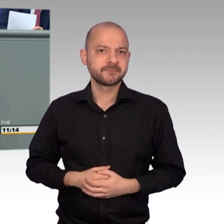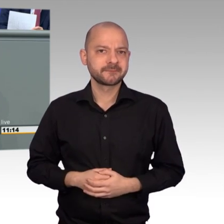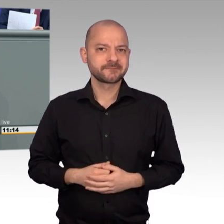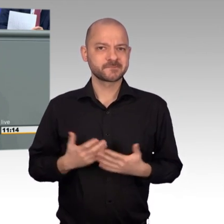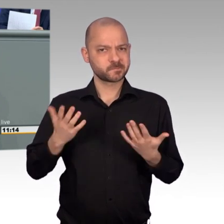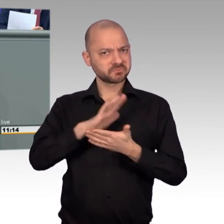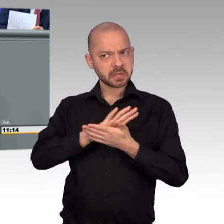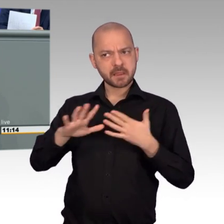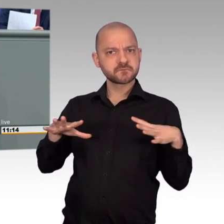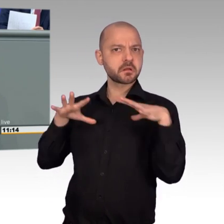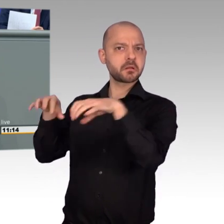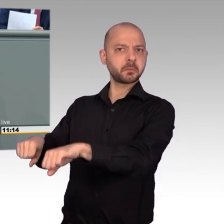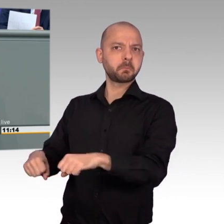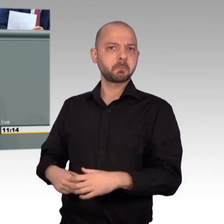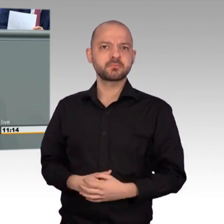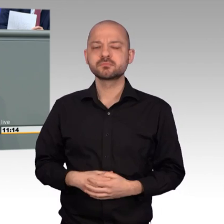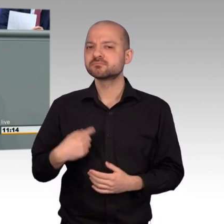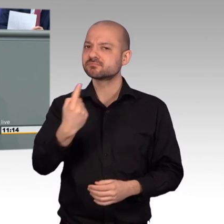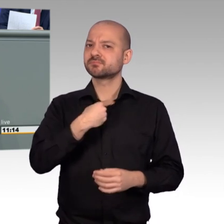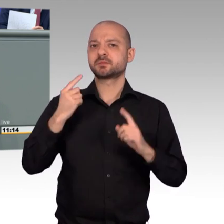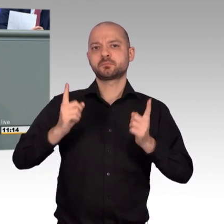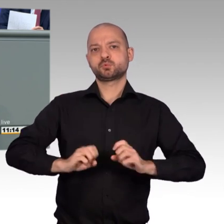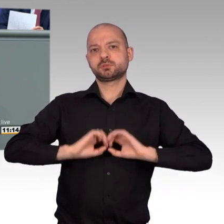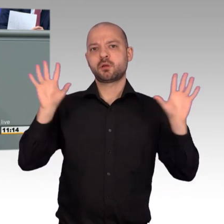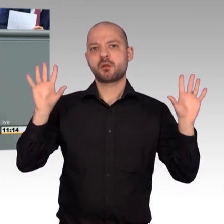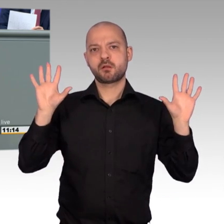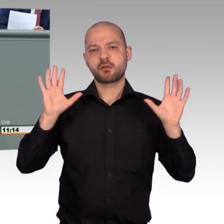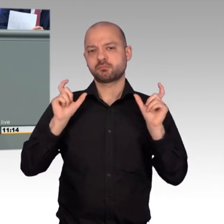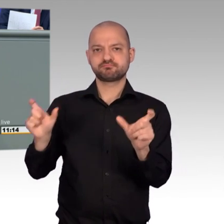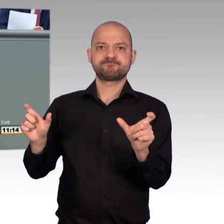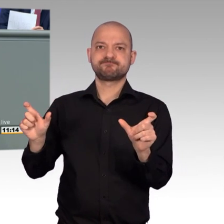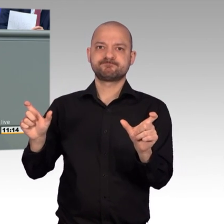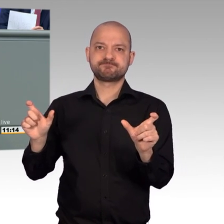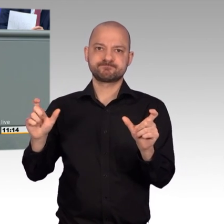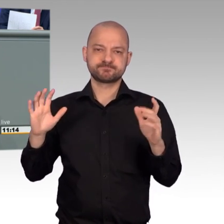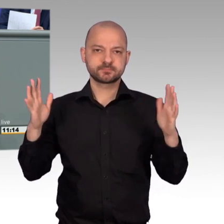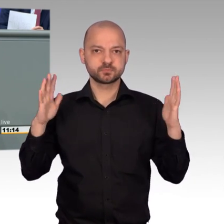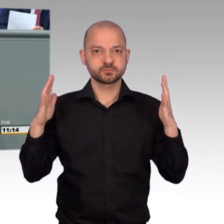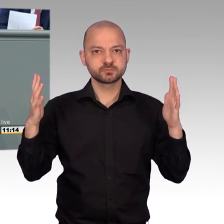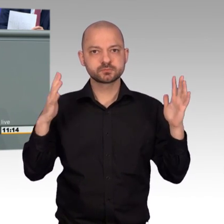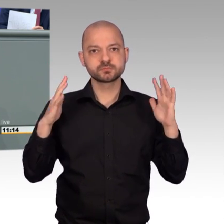eine Belagerung geben sollte. Und das könnte nicht unsere Unterstützung erfahren. Hier müssen wir klar sein, meine sehr verehrten Damen und Herren.